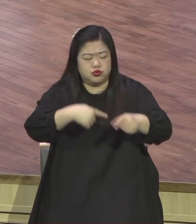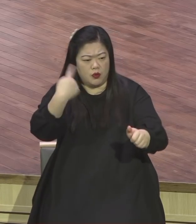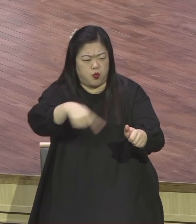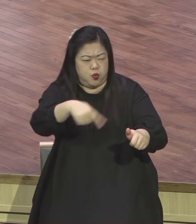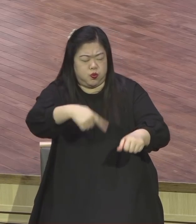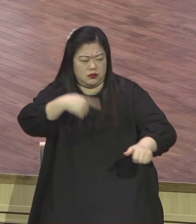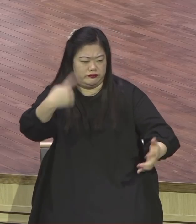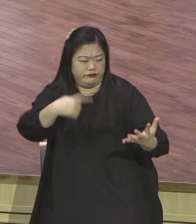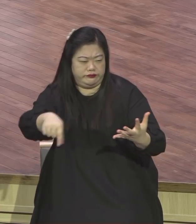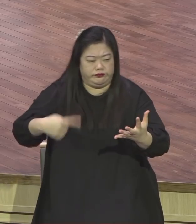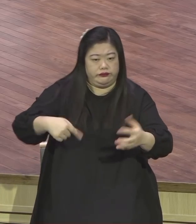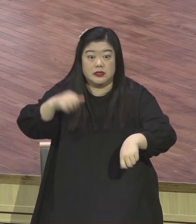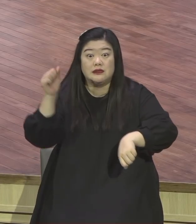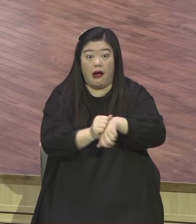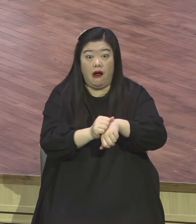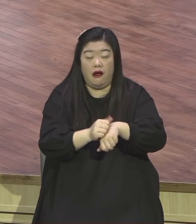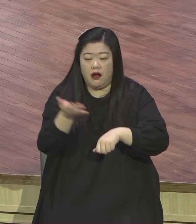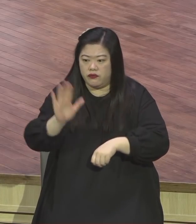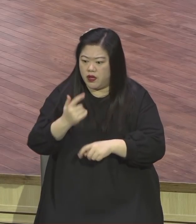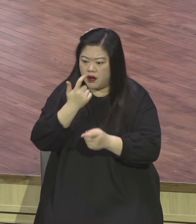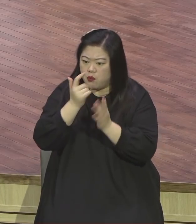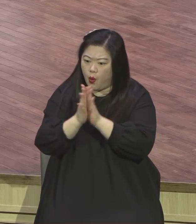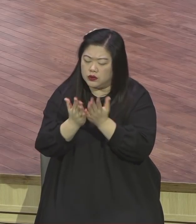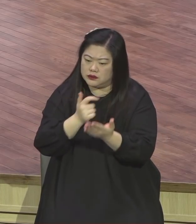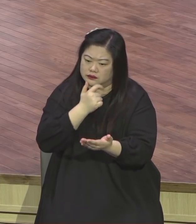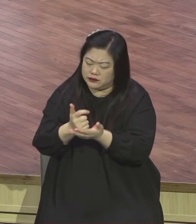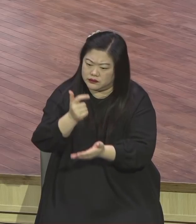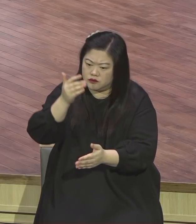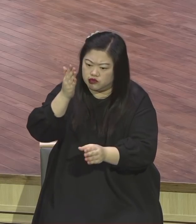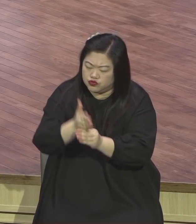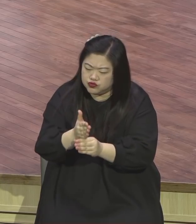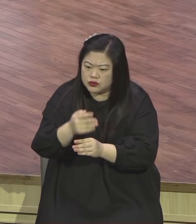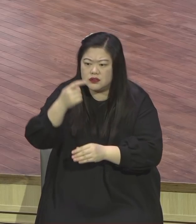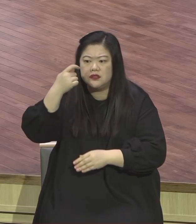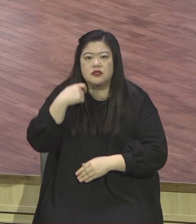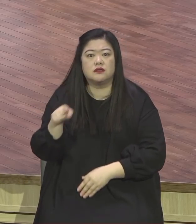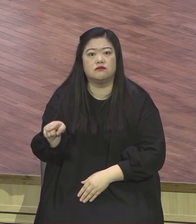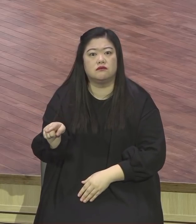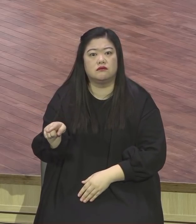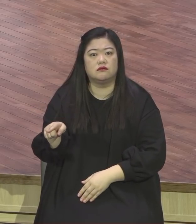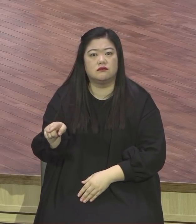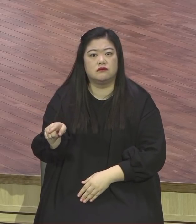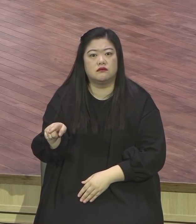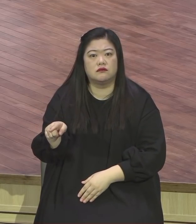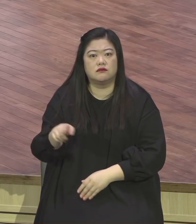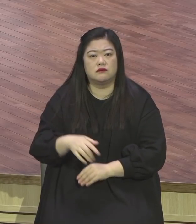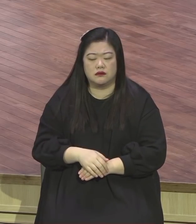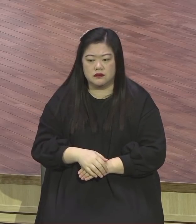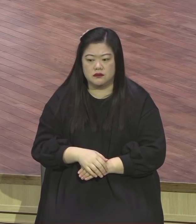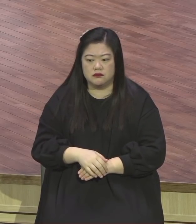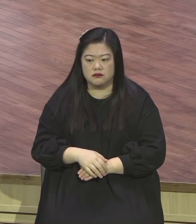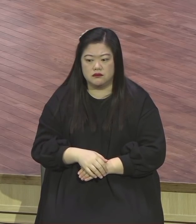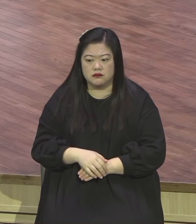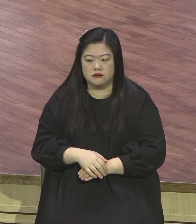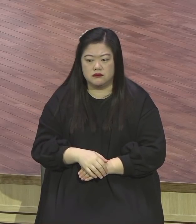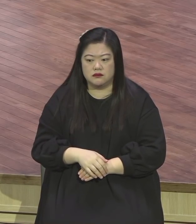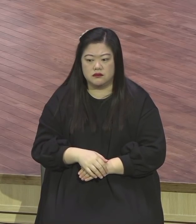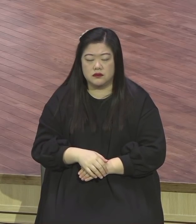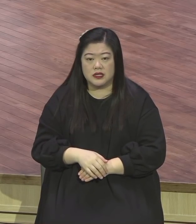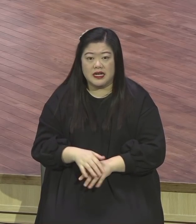내가 사단에게 지금 당하고 있거나 사단이 내 속에 이런 부정적인 생각을 집어넣어줬거나 사단이 이렇게 나를 넘어지게 만들거나 사단이